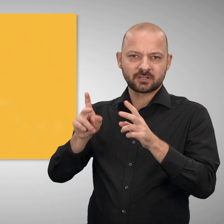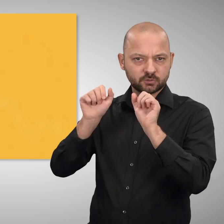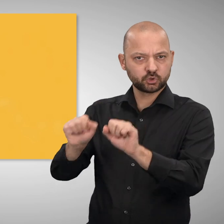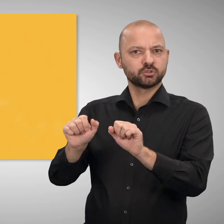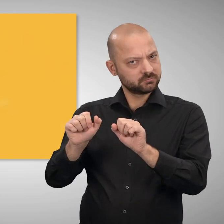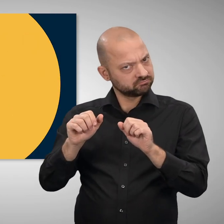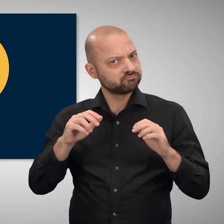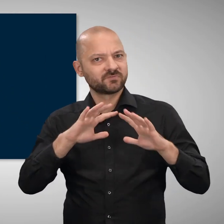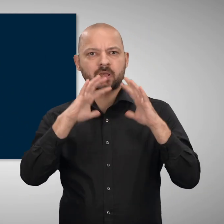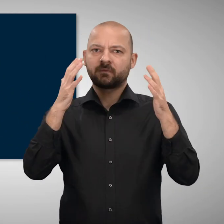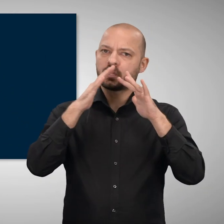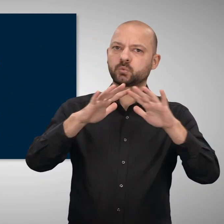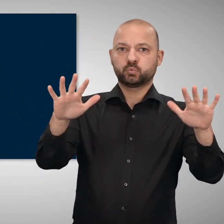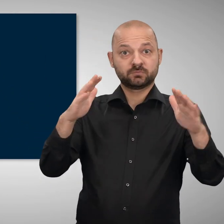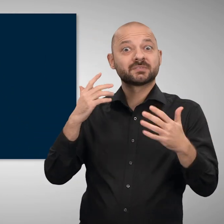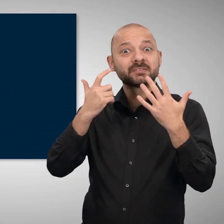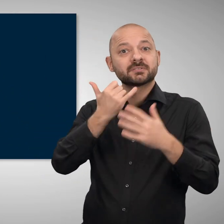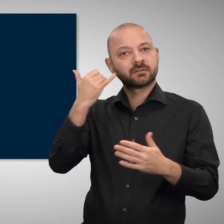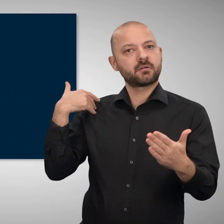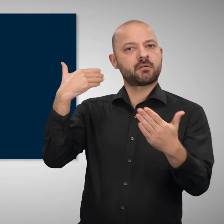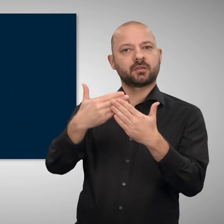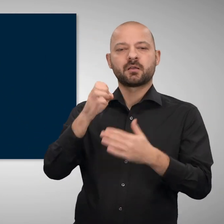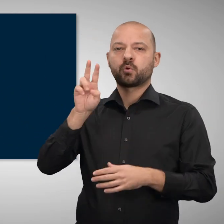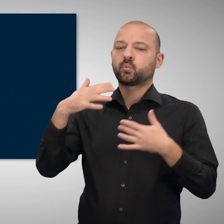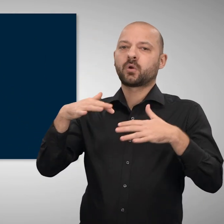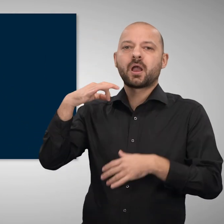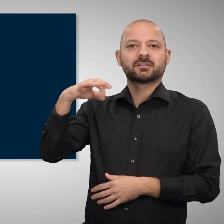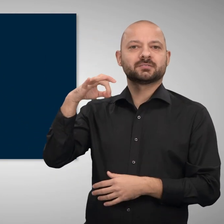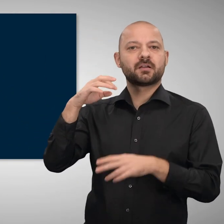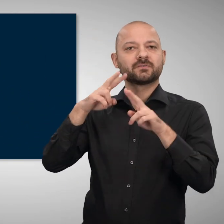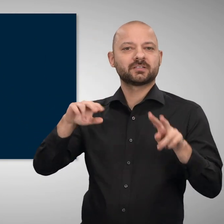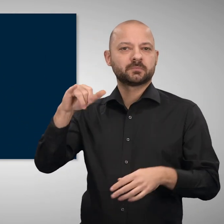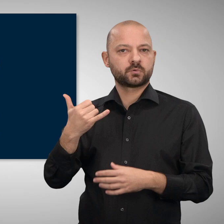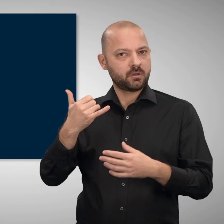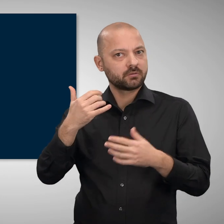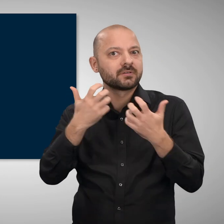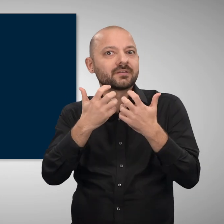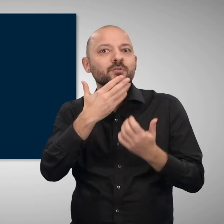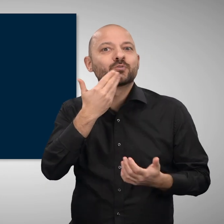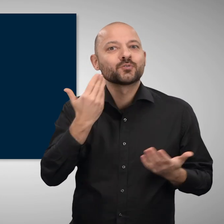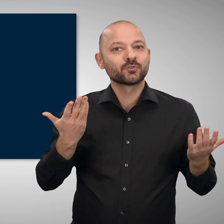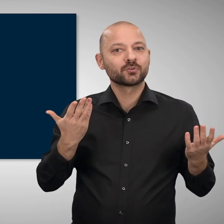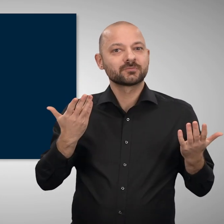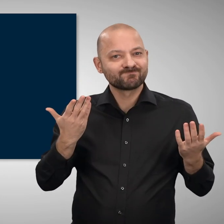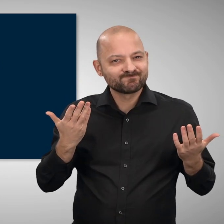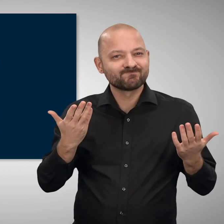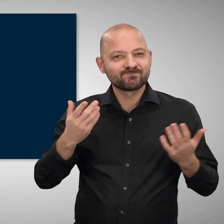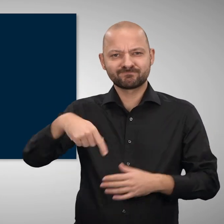Seit gut 70 Jahren ist die EU ein einzigartiges Friedensprojekt, das uns vor Krieg bewahrt hat. Unsere Sicherheit und